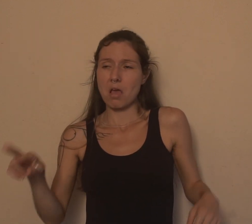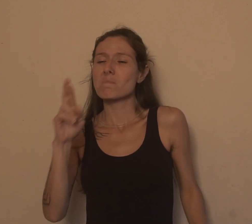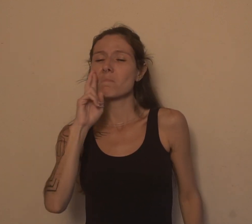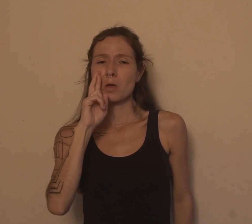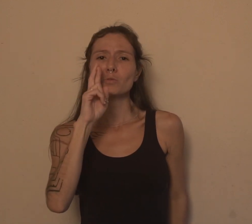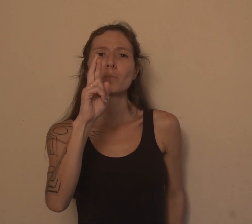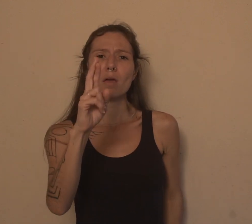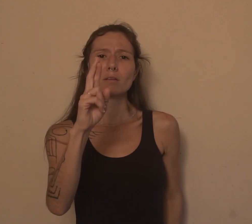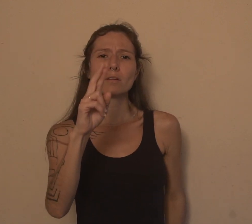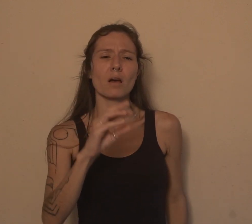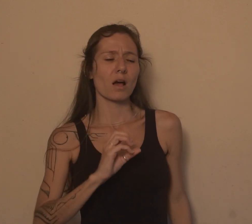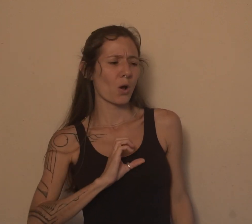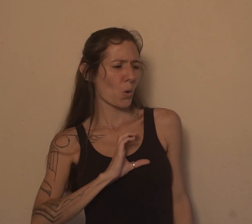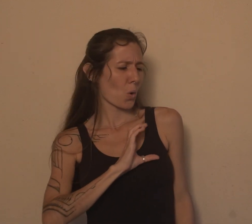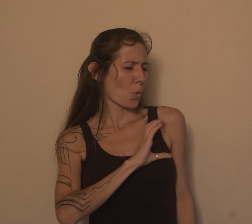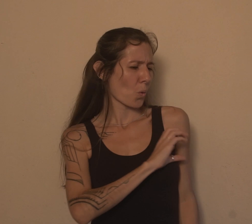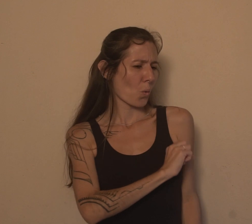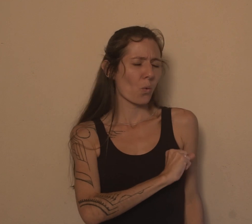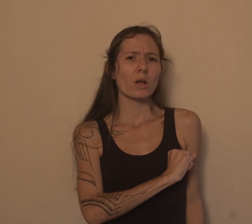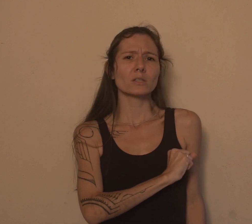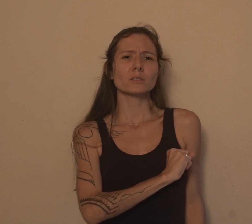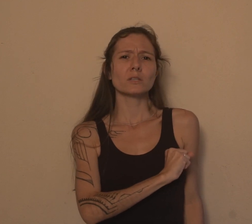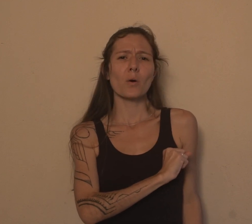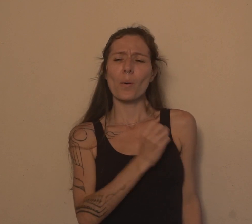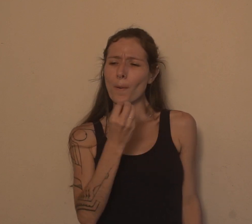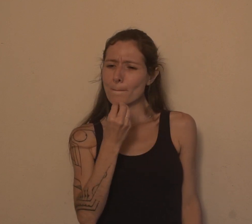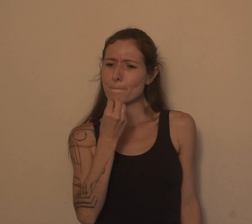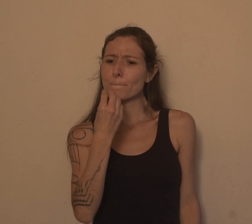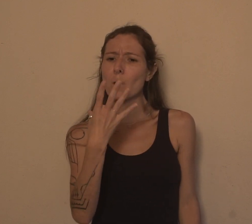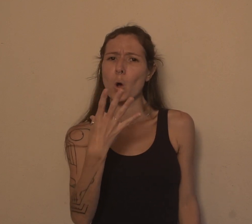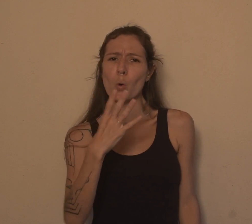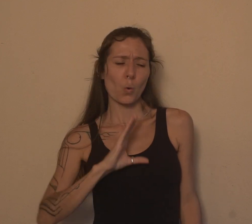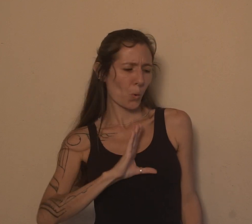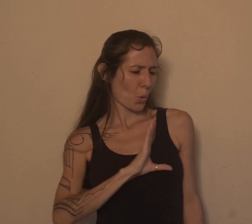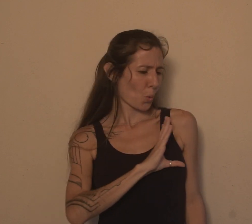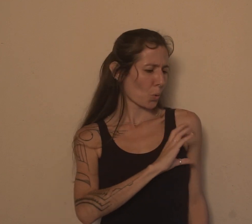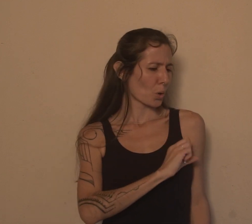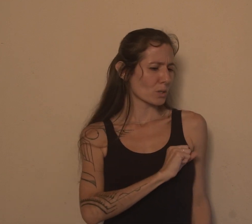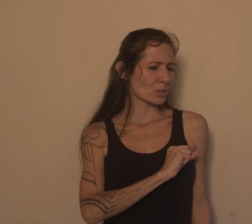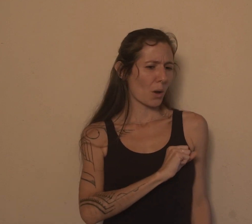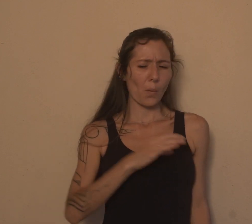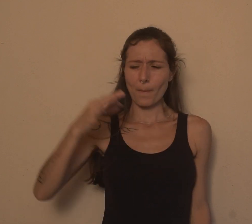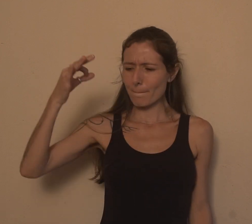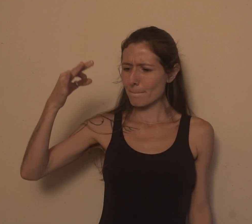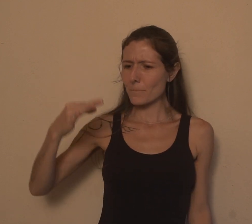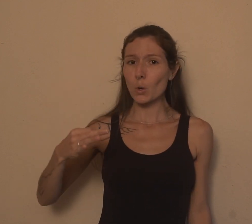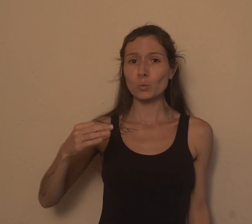tenha um coração puro. Que seja um coração de aprendizado. Um coração que esteja preparado para aprender. Apanhar é